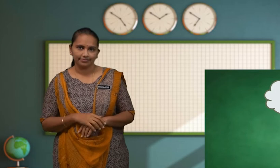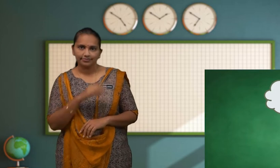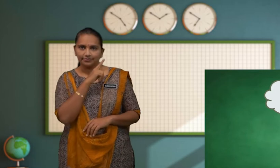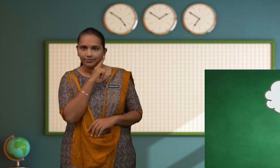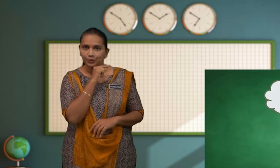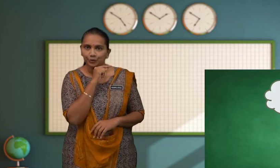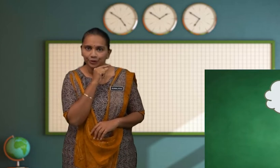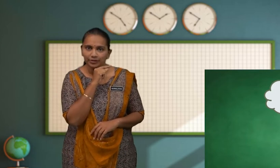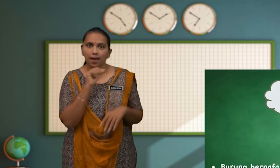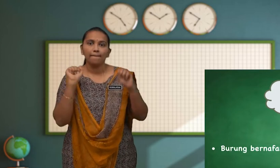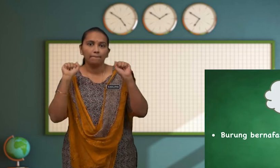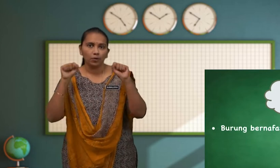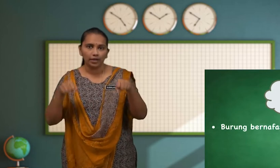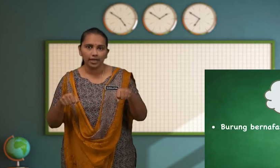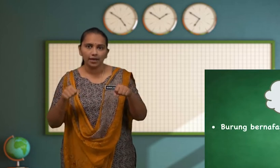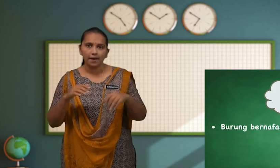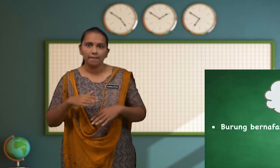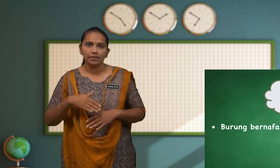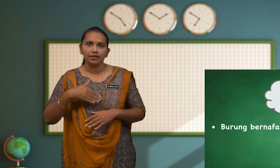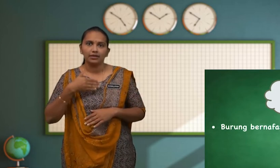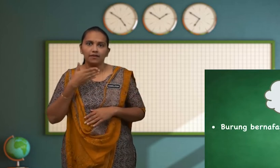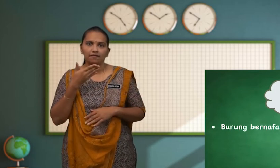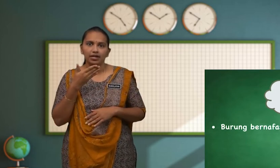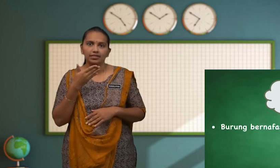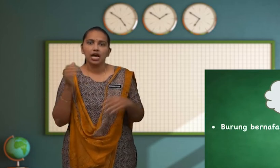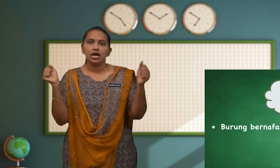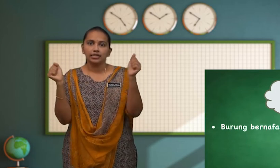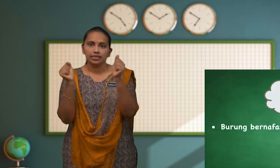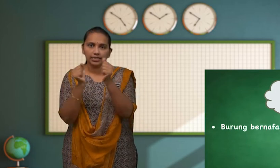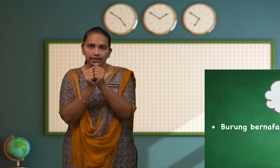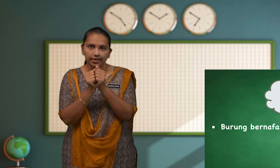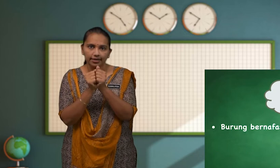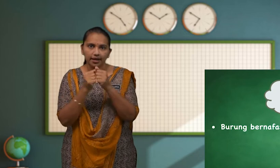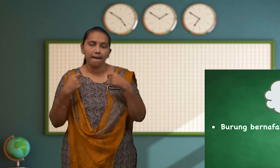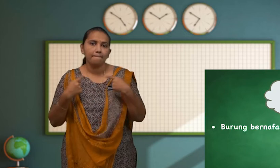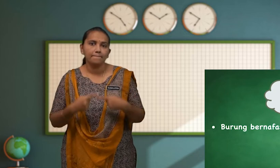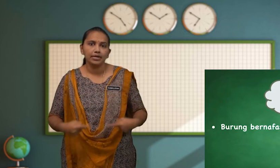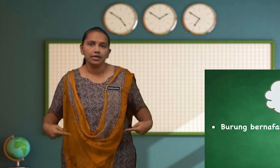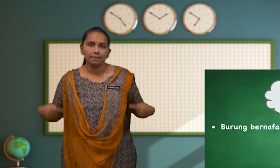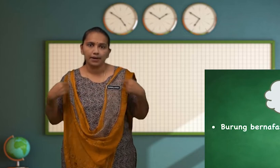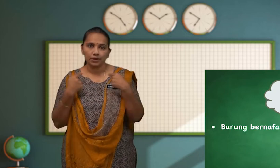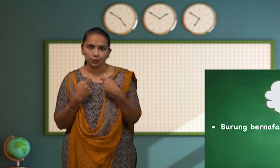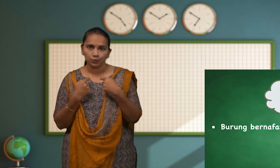Burung Boleh Bernafas Dengan Peparu